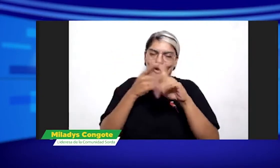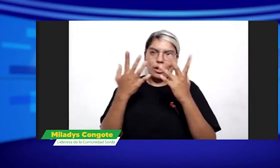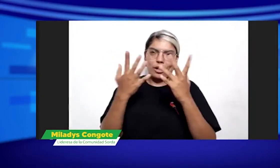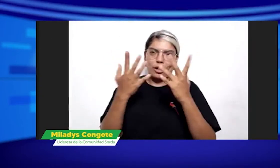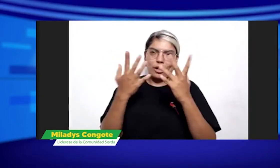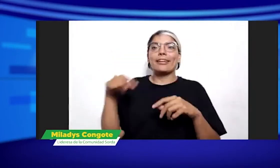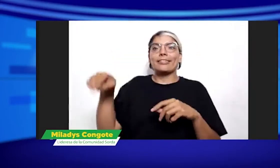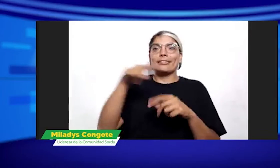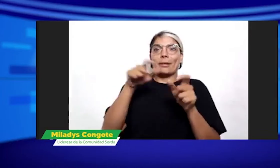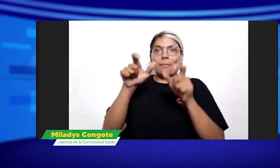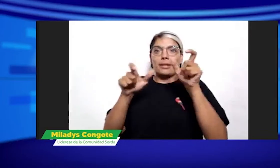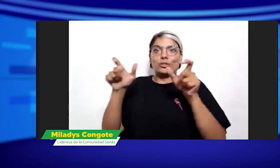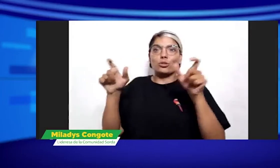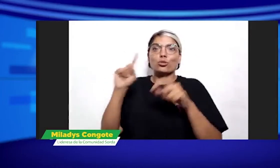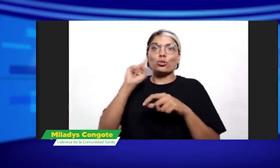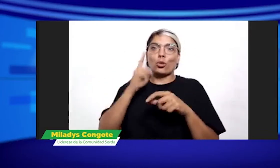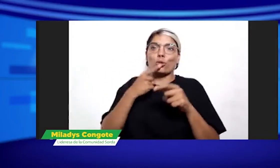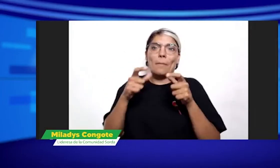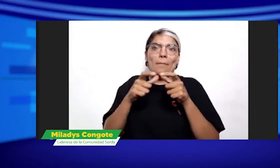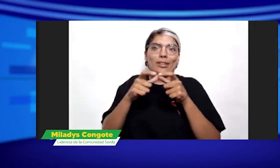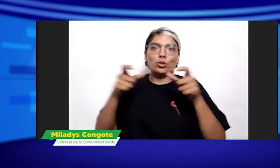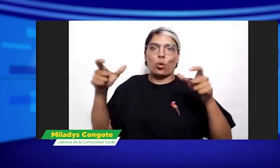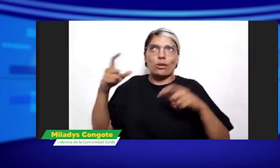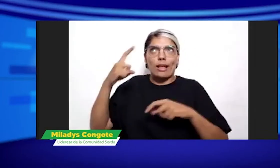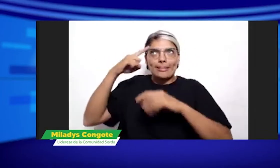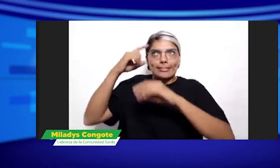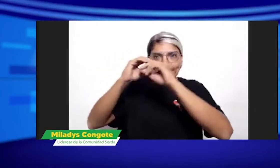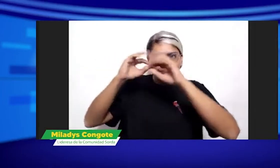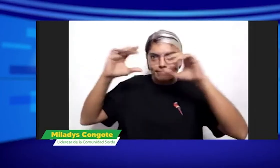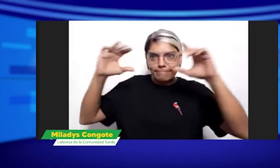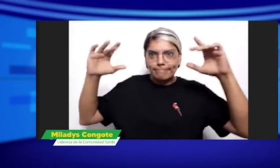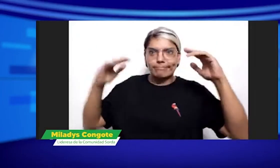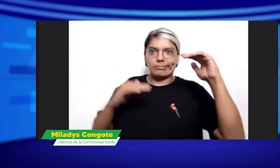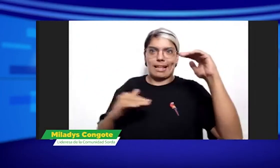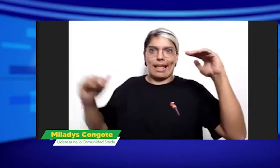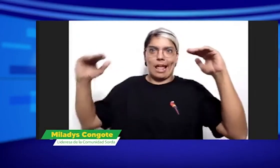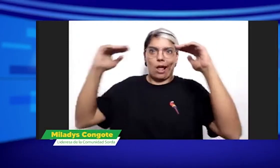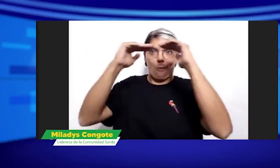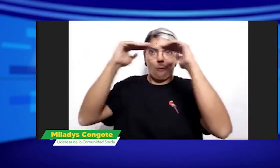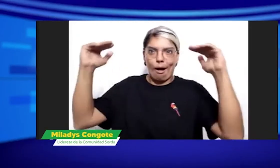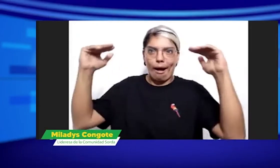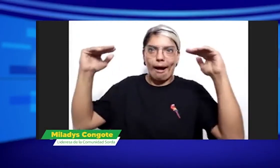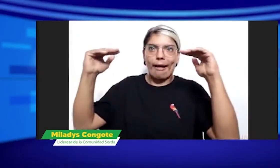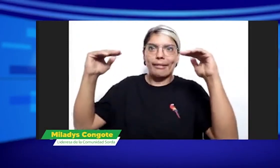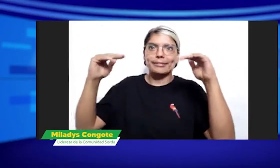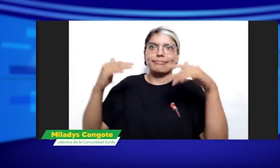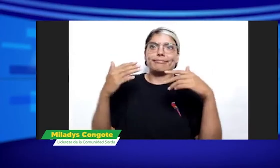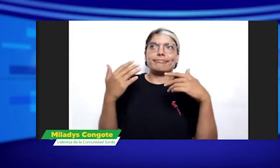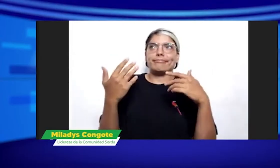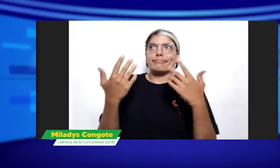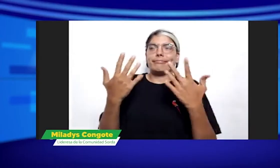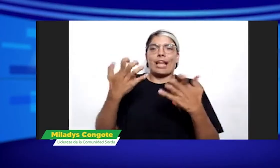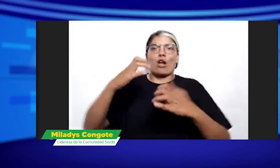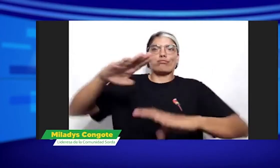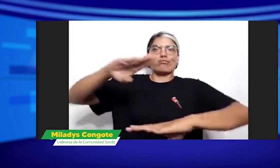a ver, vamos por partes. Primero, la gran mayoría de personas sordas cree que la lengua de señas